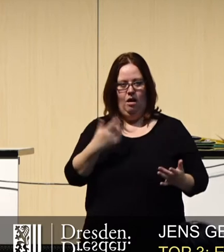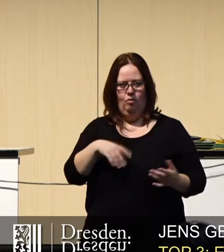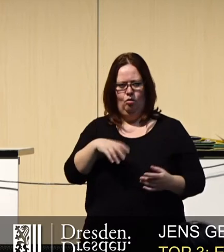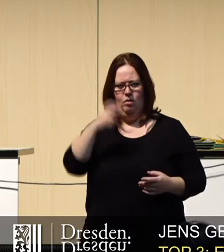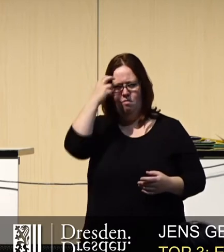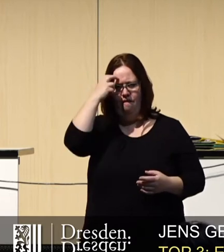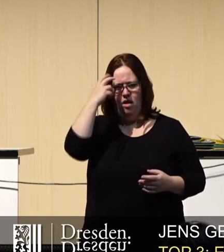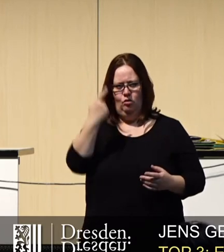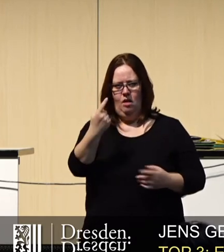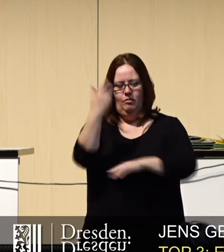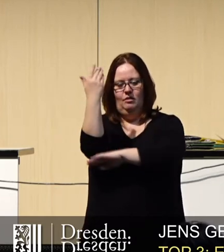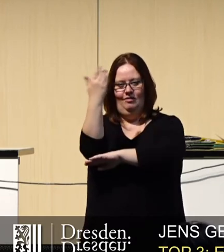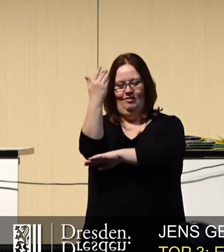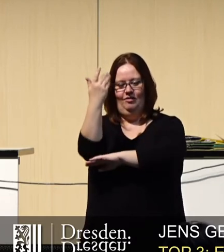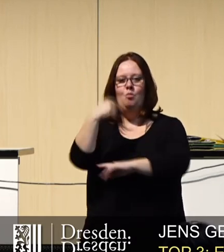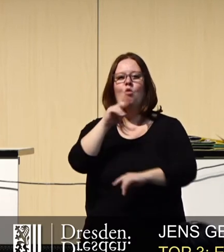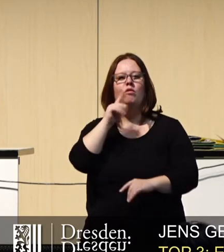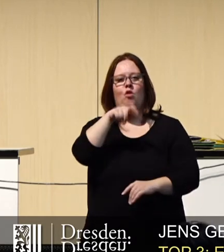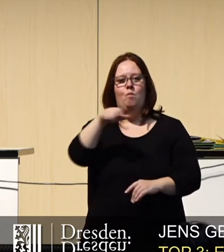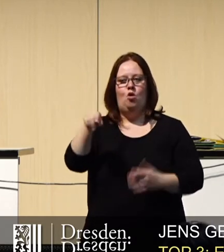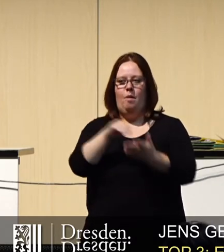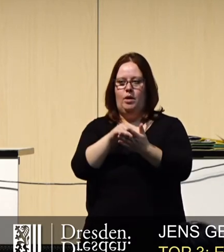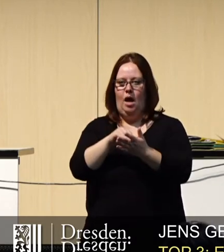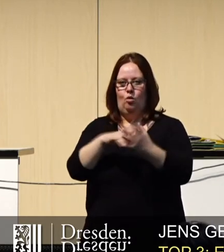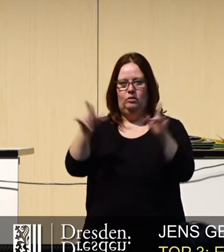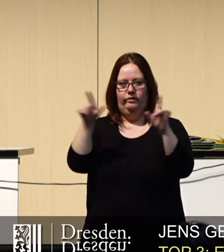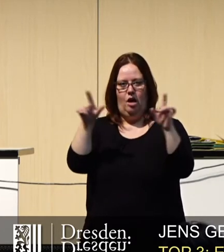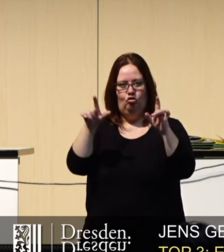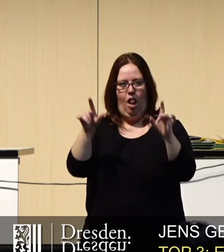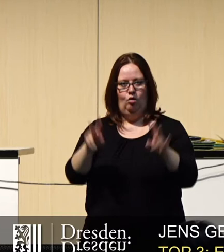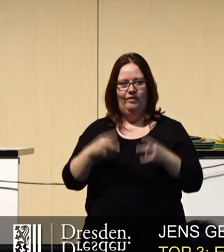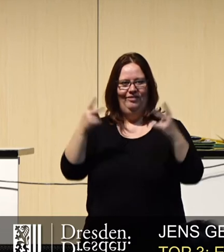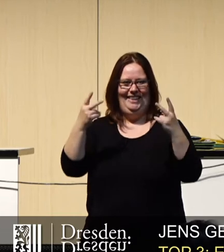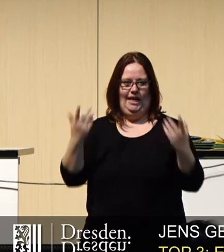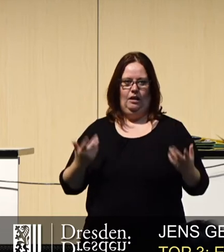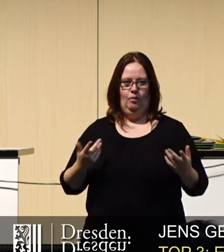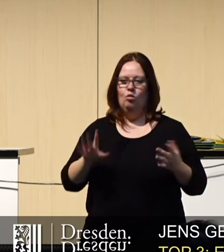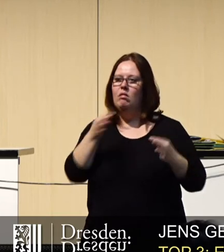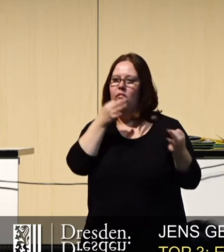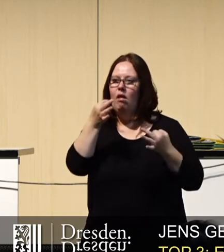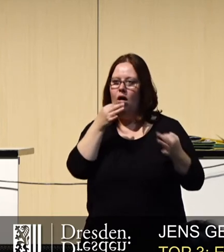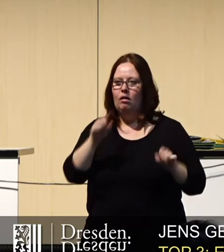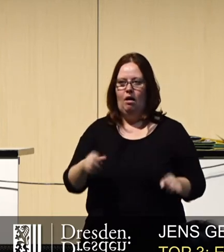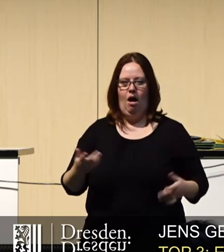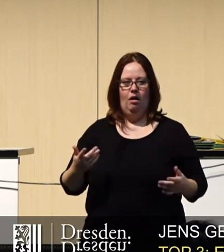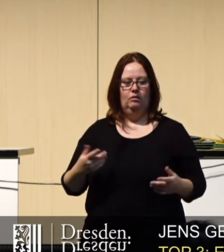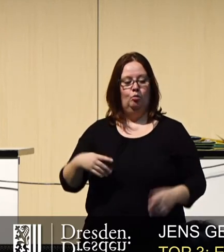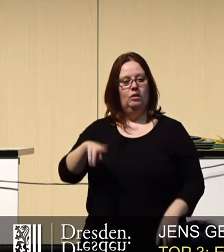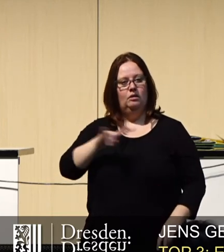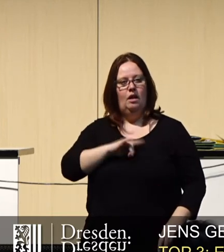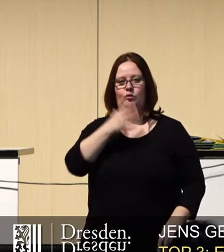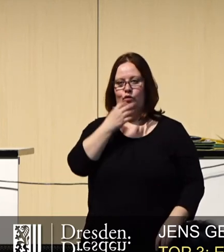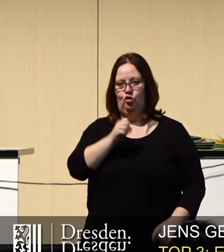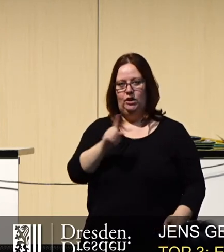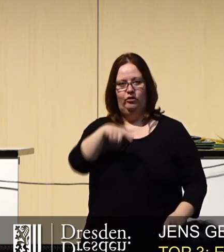eigentlich eine Rede gehalten, die für Bürgerbeteiligungsveranstaltungen ideal wäre, wo Fragen gestellt werden, ich möchte